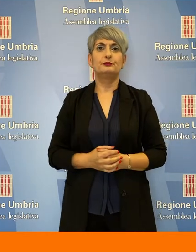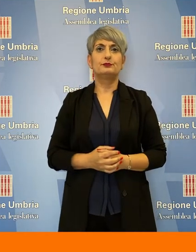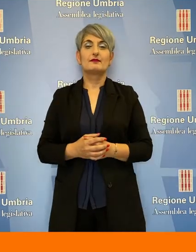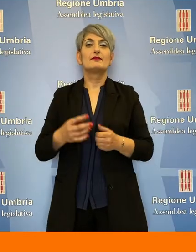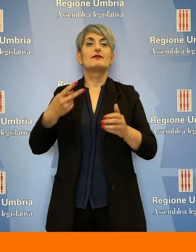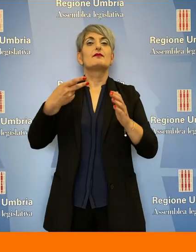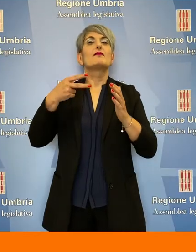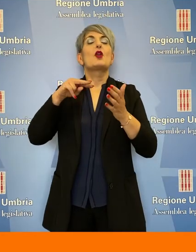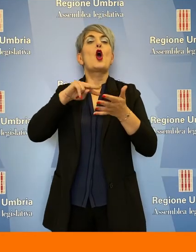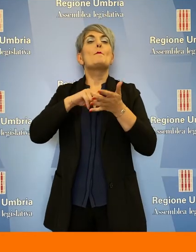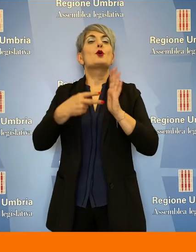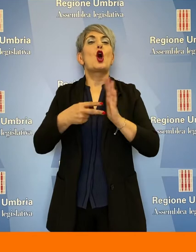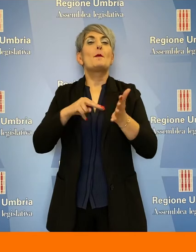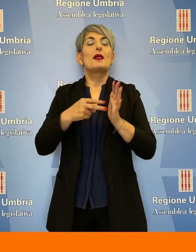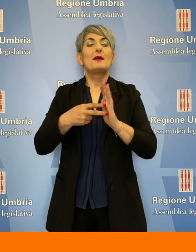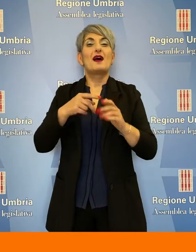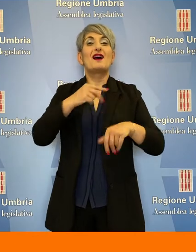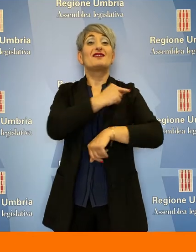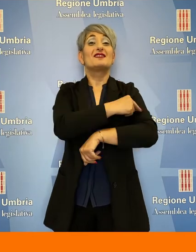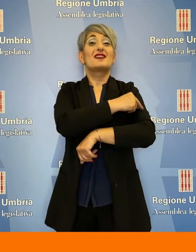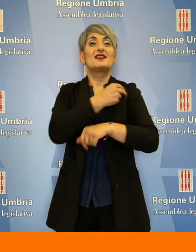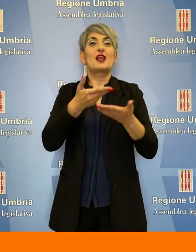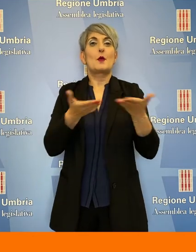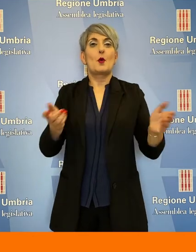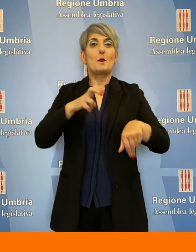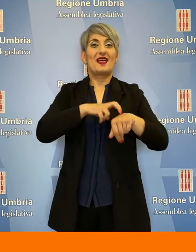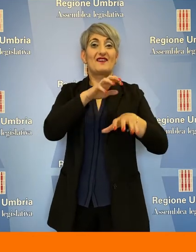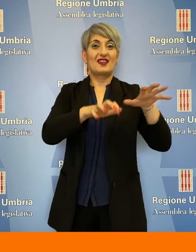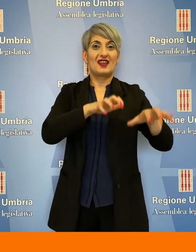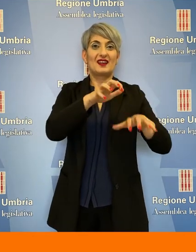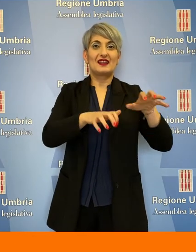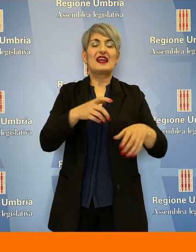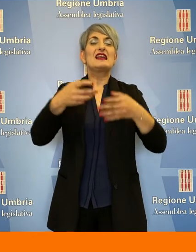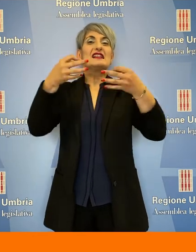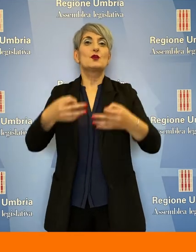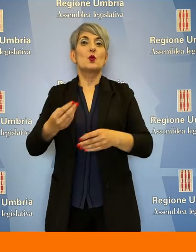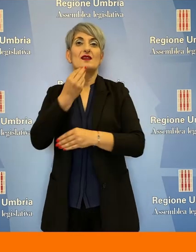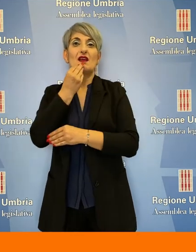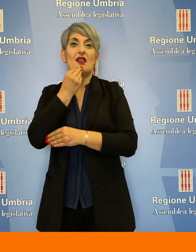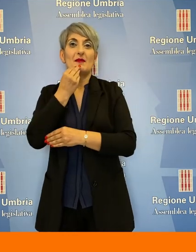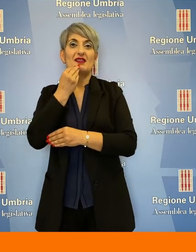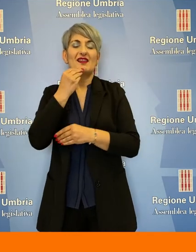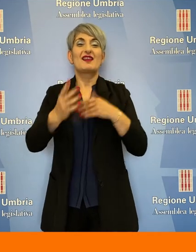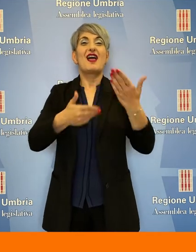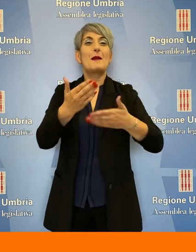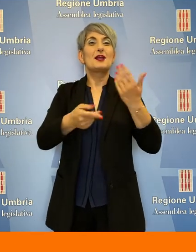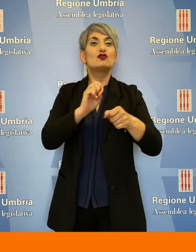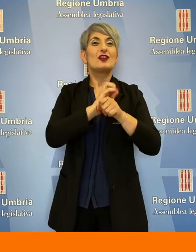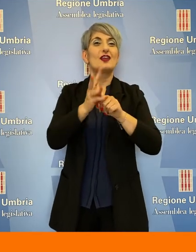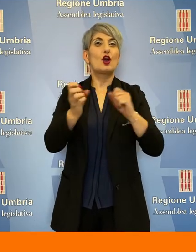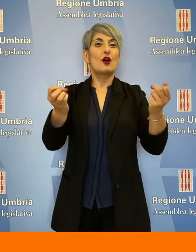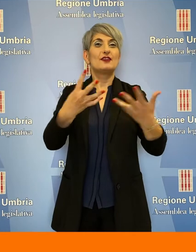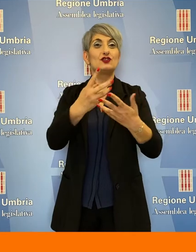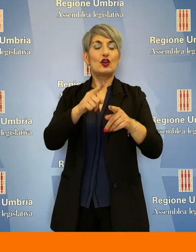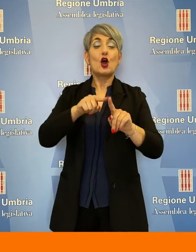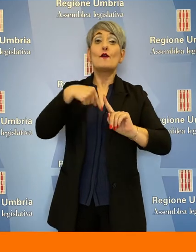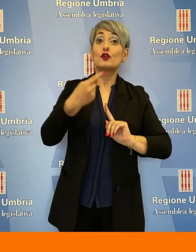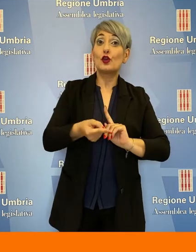Le problematiche di sanità pubblica veterinaria e sicurezza alimentare dopo l'emergenza Covid-19 sono